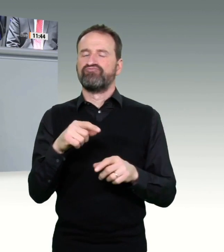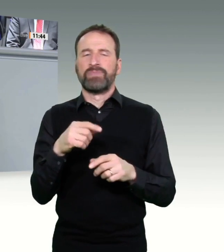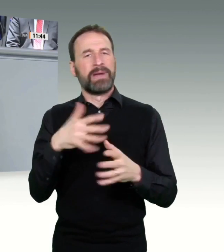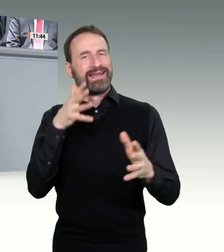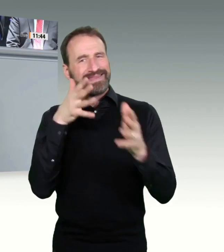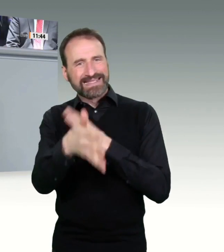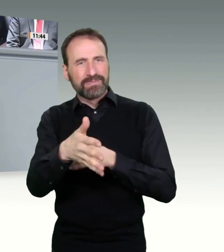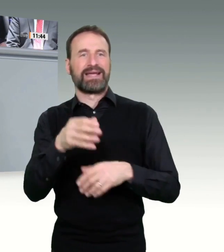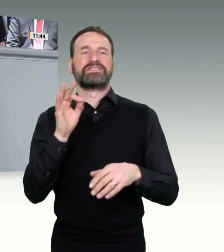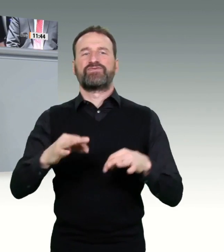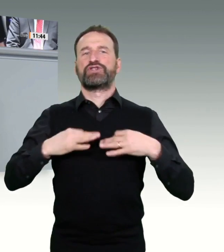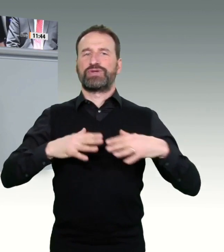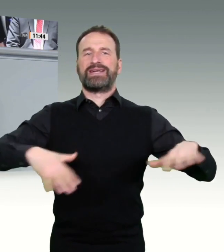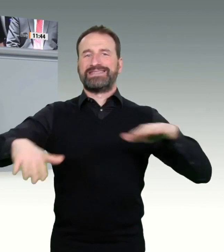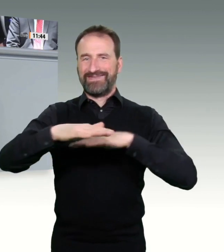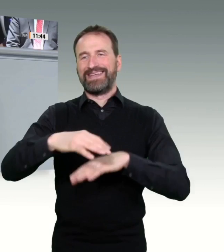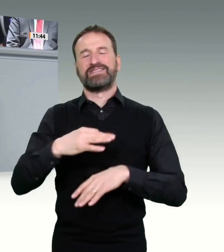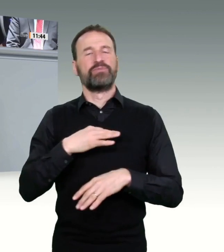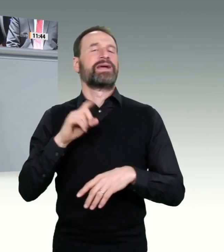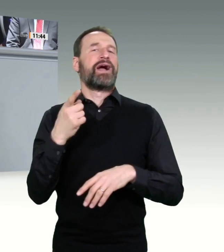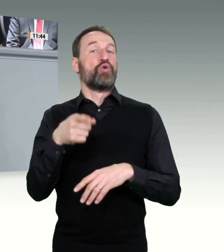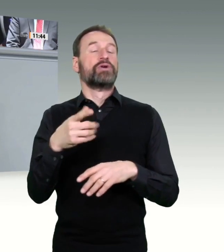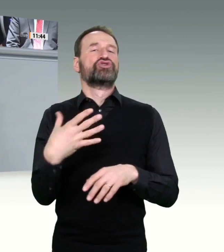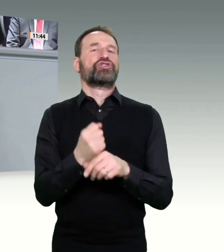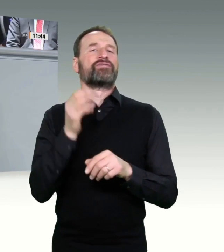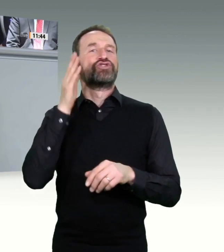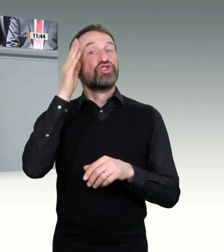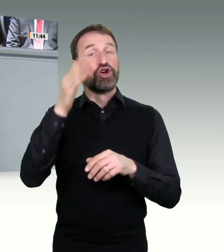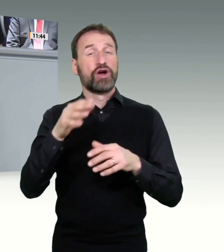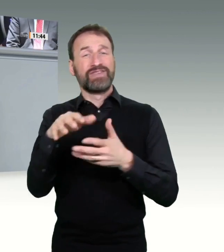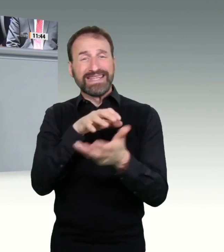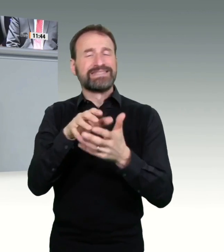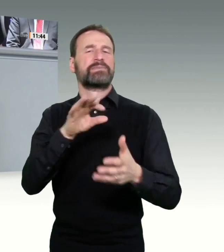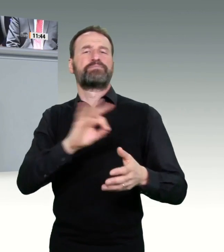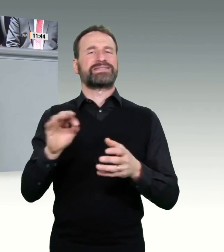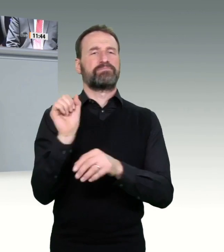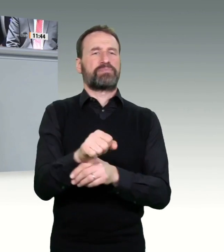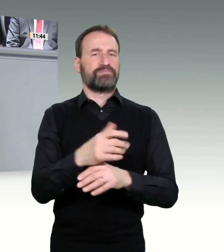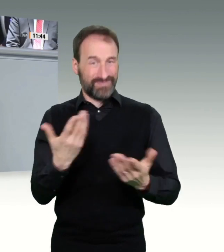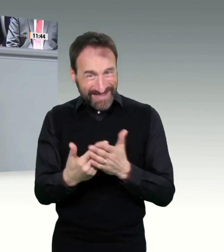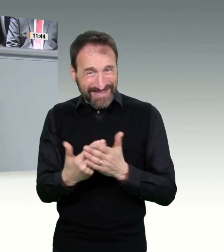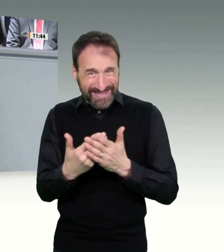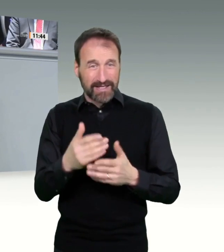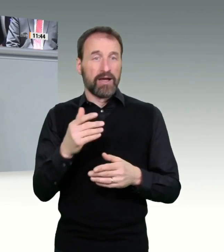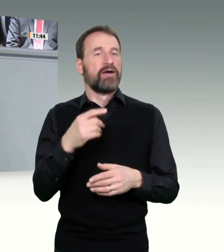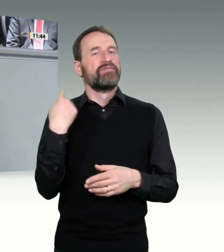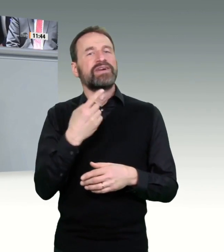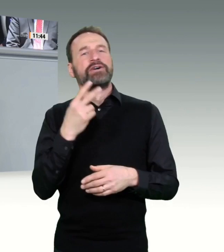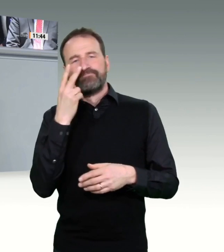man in Unternehmen herumfragt und sagt, wer ist zuständig für Personal, für Finanzen, dann weiß jeder sofort Bescheid. Und wenn die Frage aber kommt, wer ist